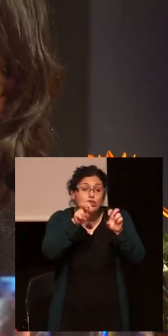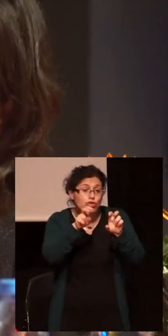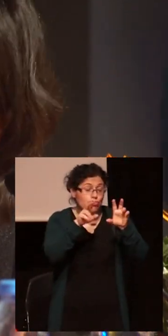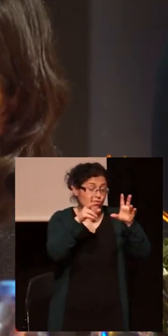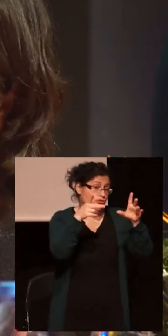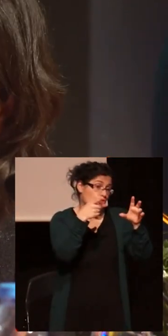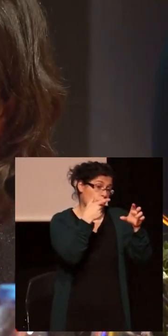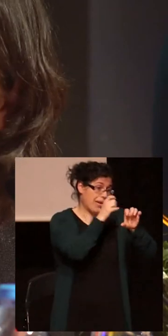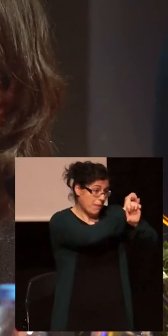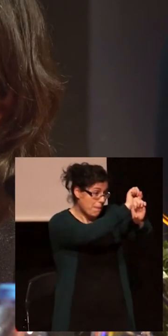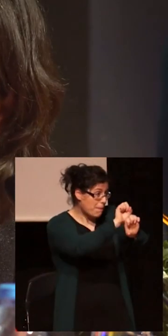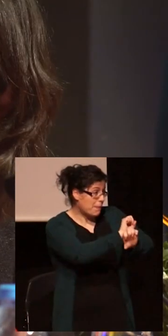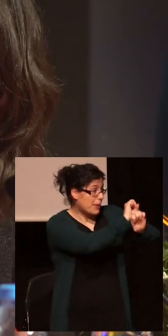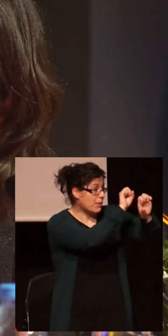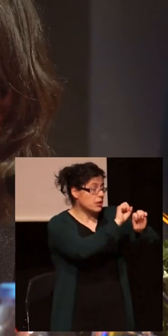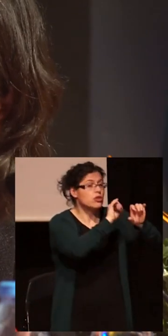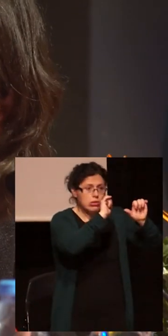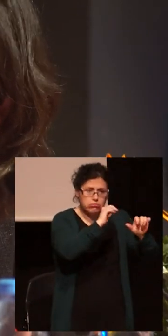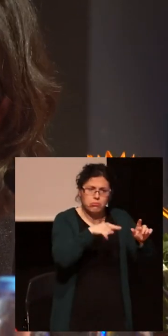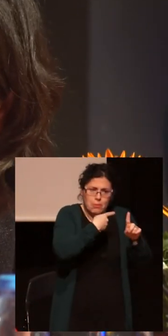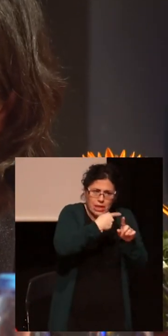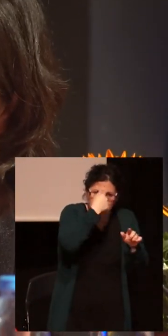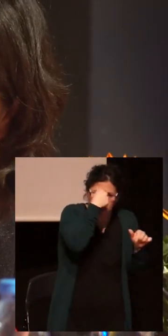incluida todo el tema de estigma y discriminación,